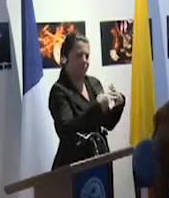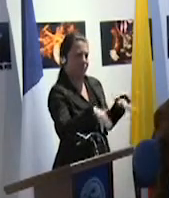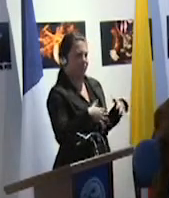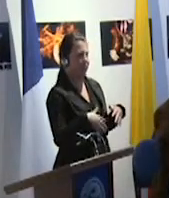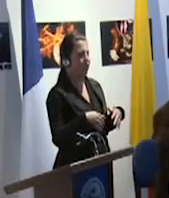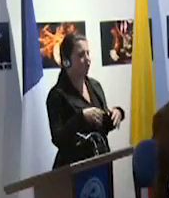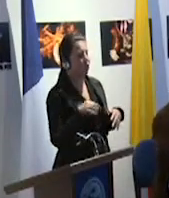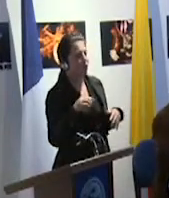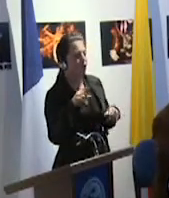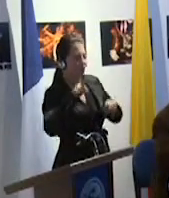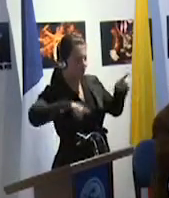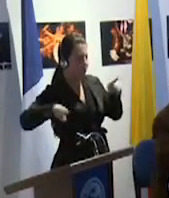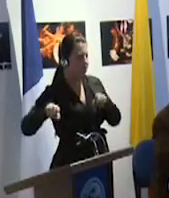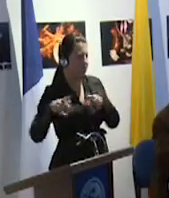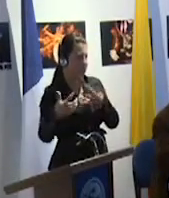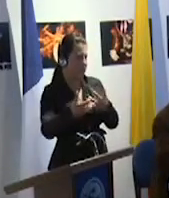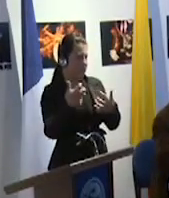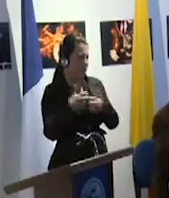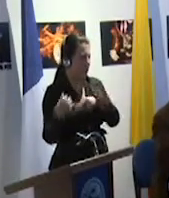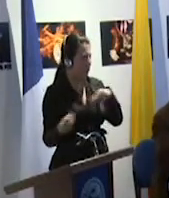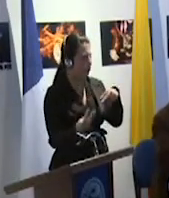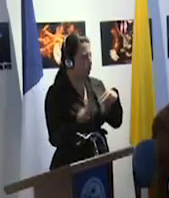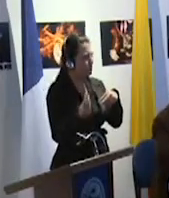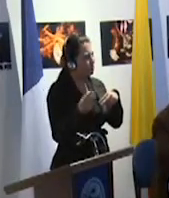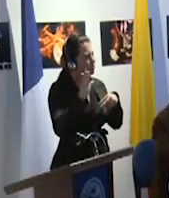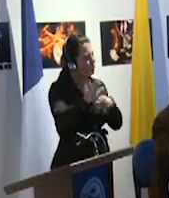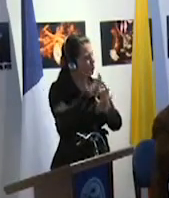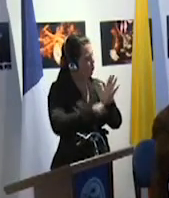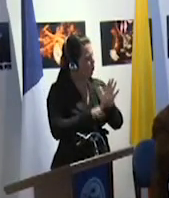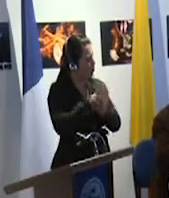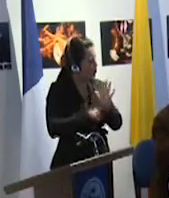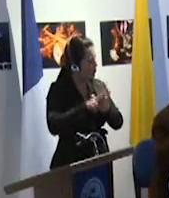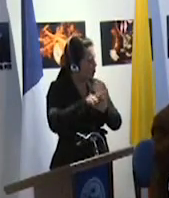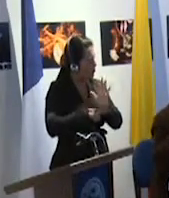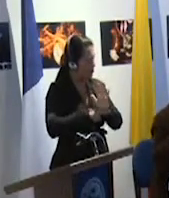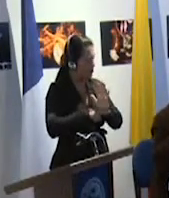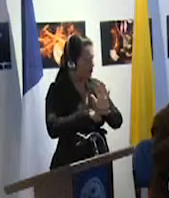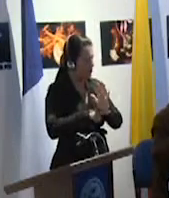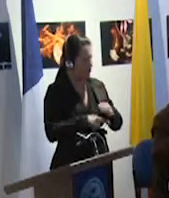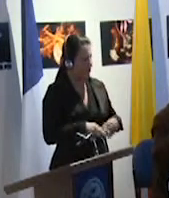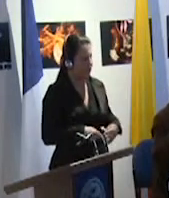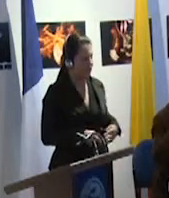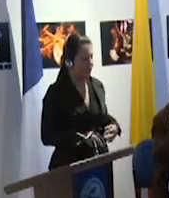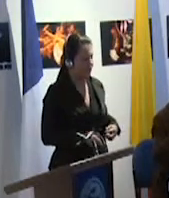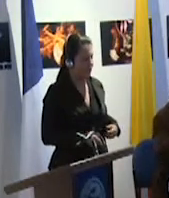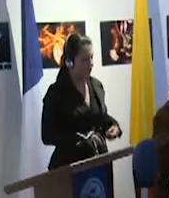de très normatif il y norme de l'escolar